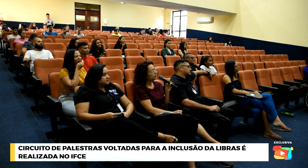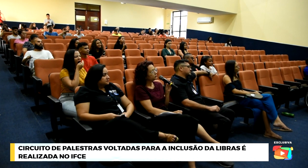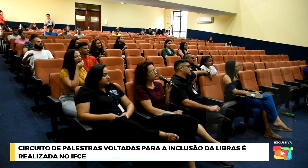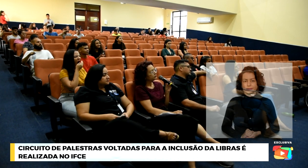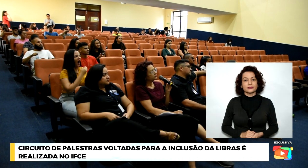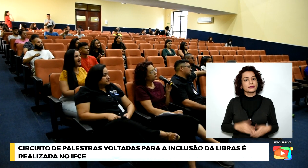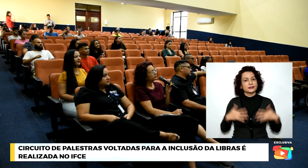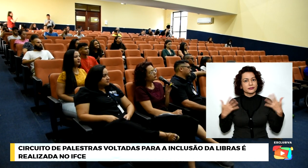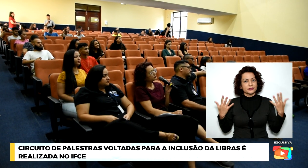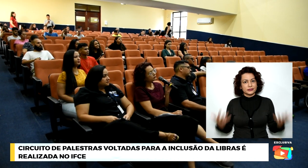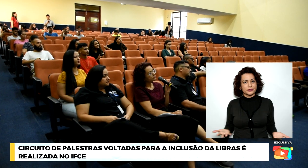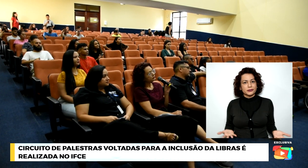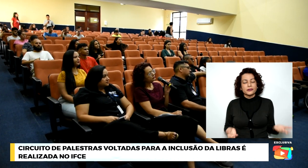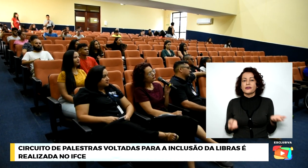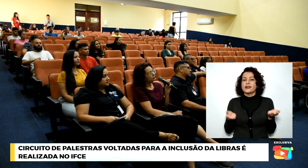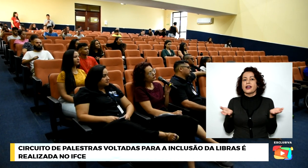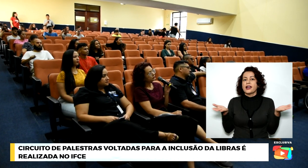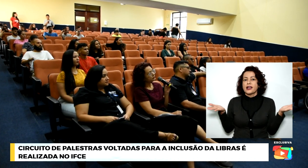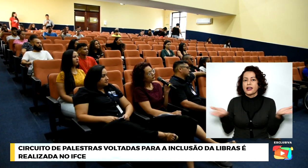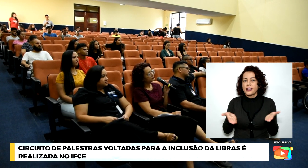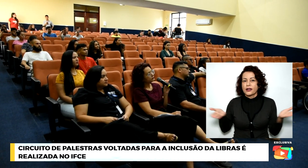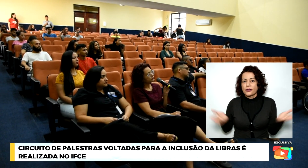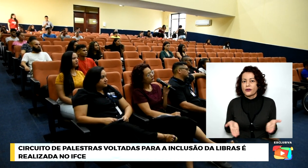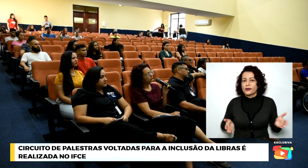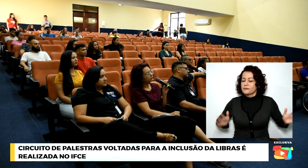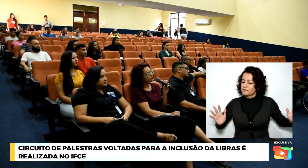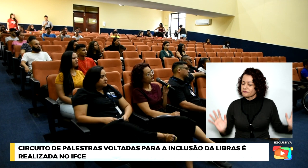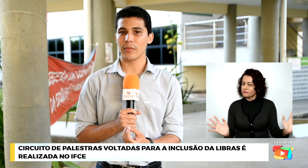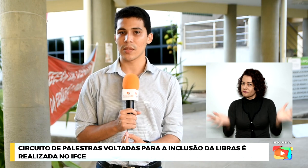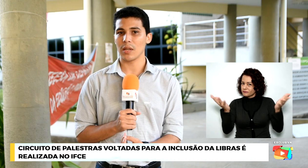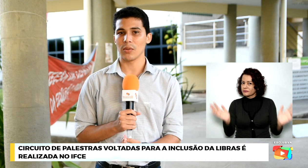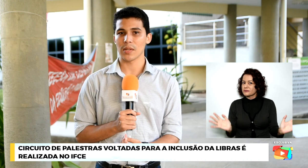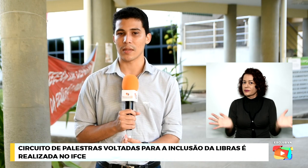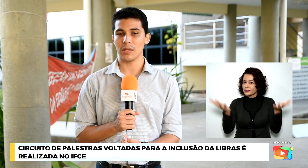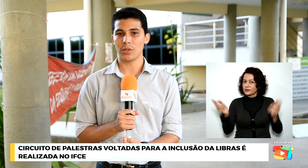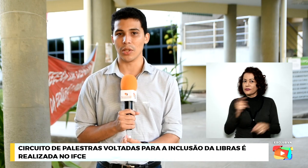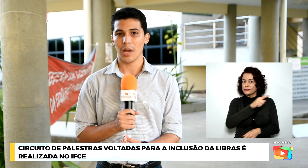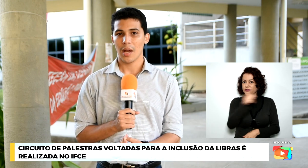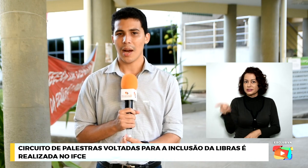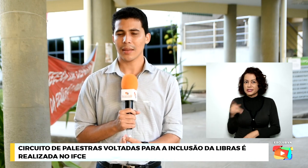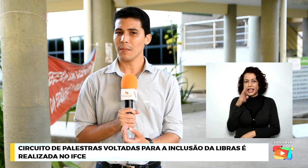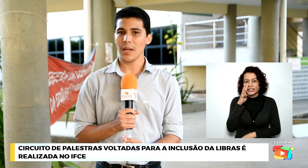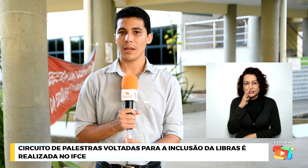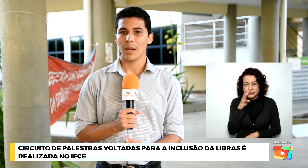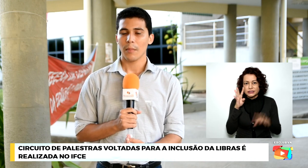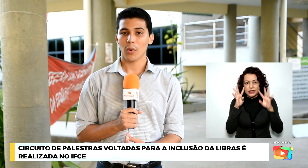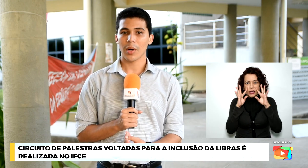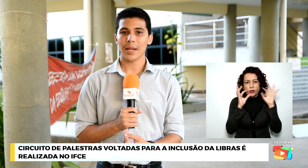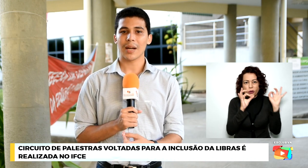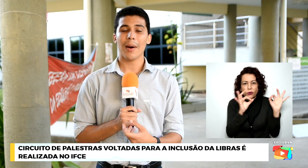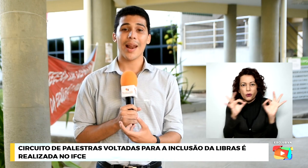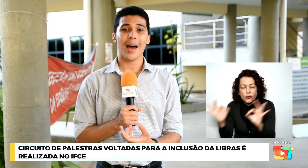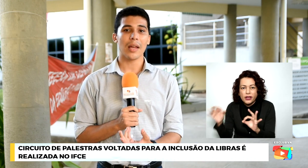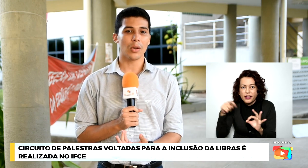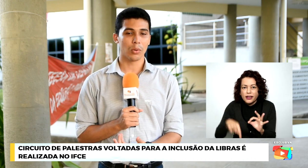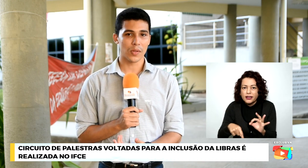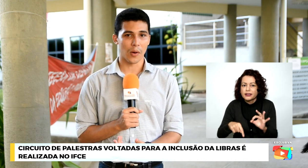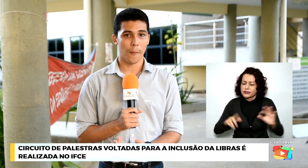Nós aproveitamos este momento para também incentivar fortemente a você que nos assiste a também procurar trabalhar a inclusão.